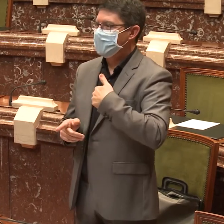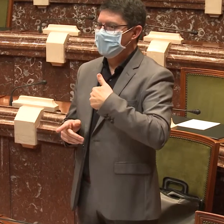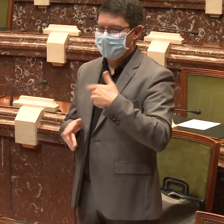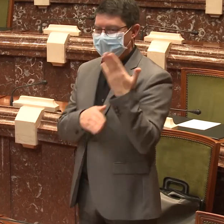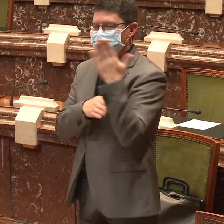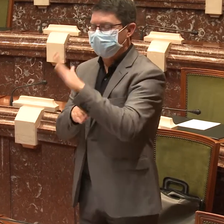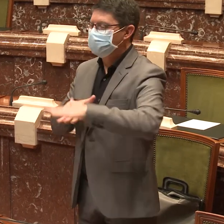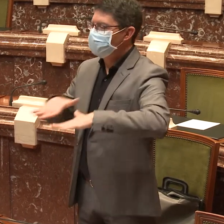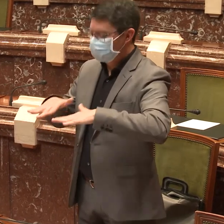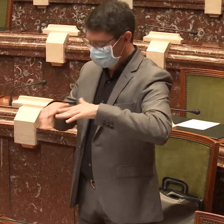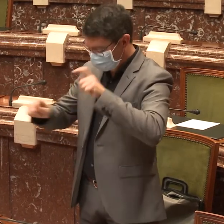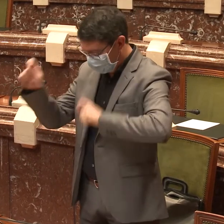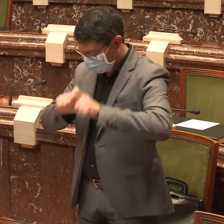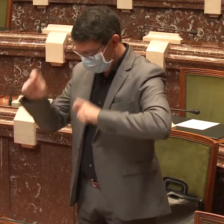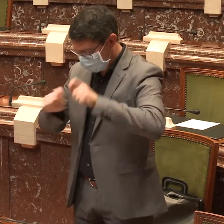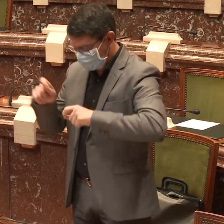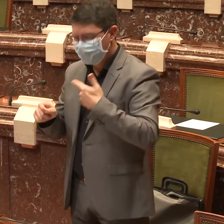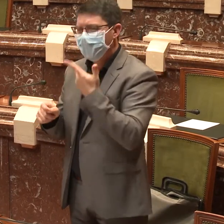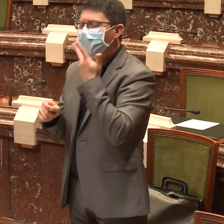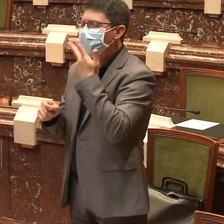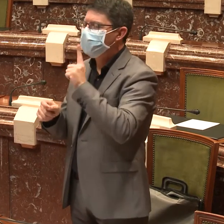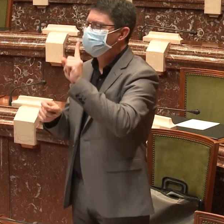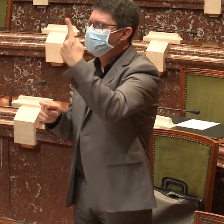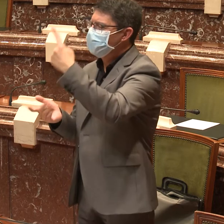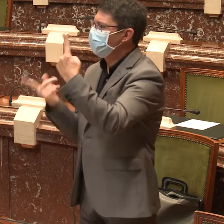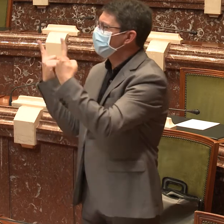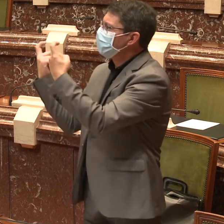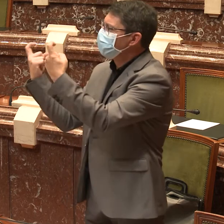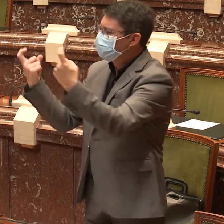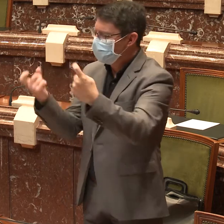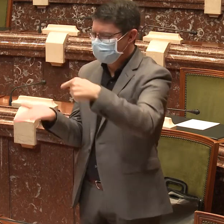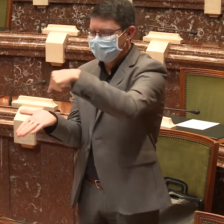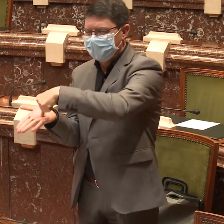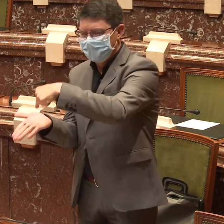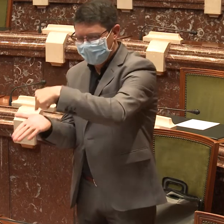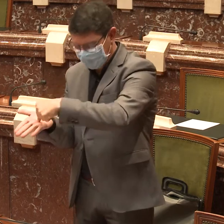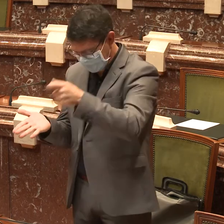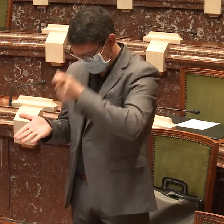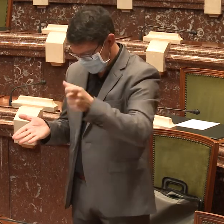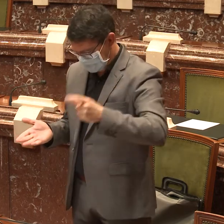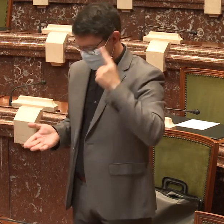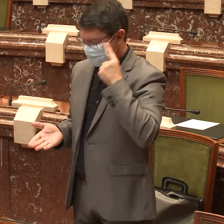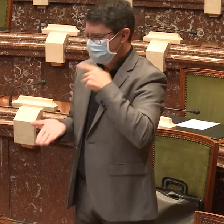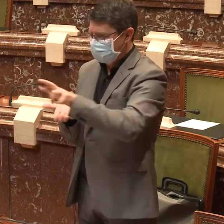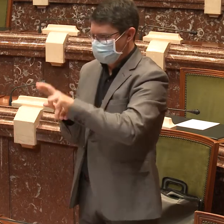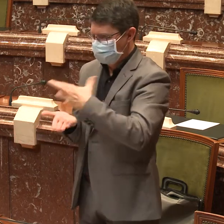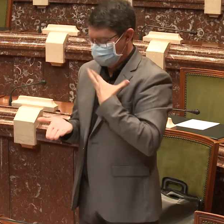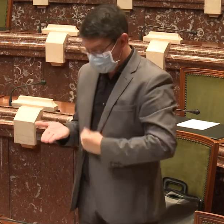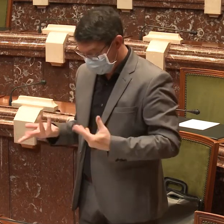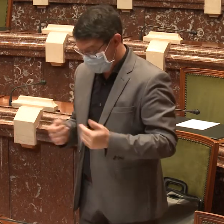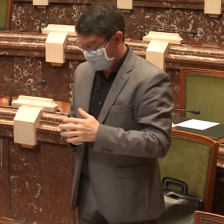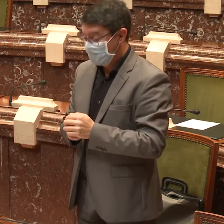brinden esta oportunidad de darle a conocer de primera mano las carencias y necesidades que tenemos las personas sordas en la región.